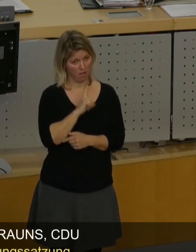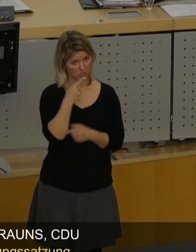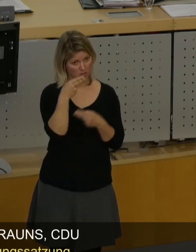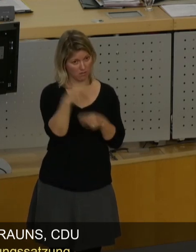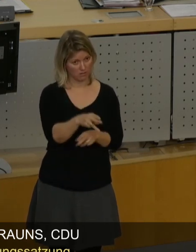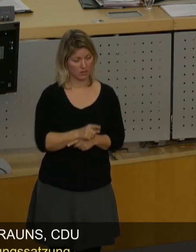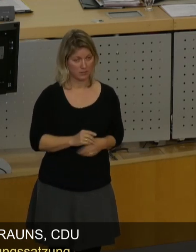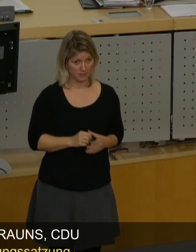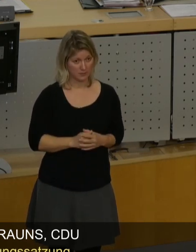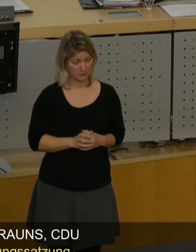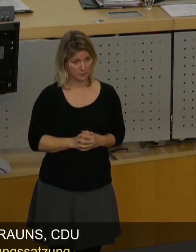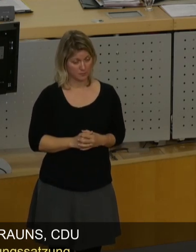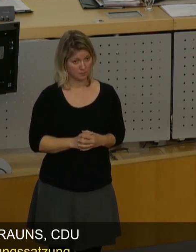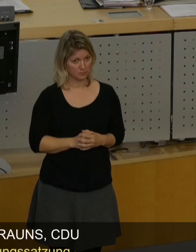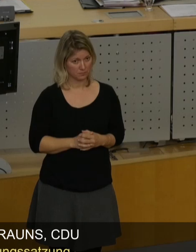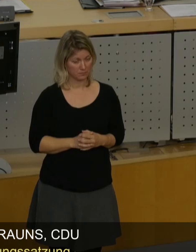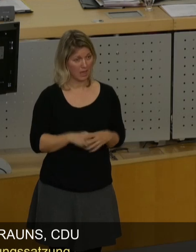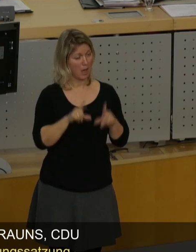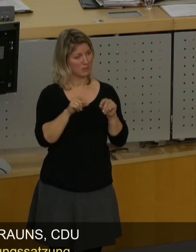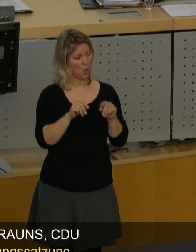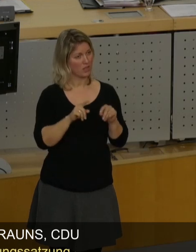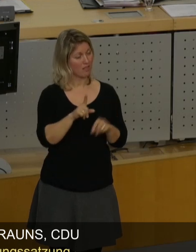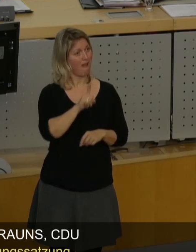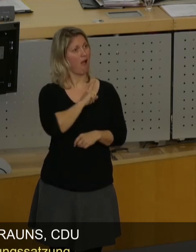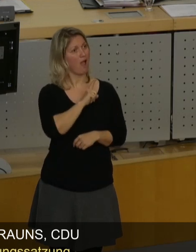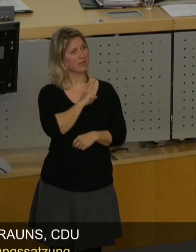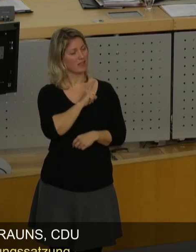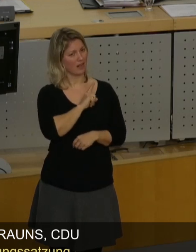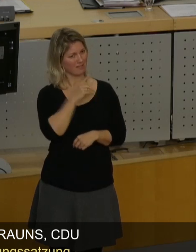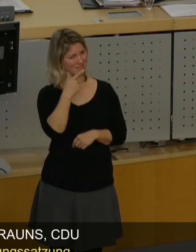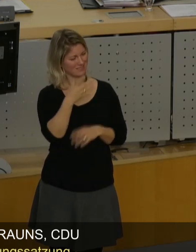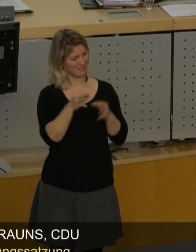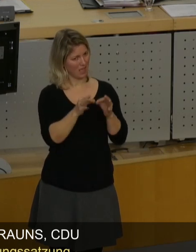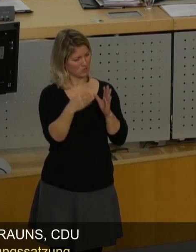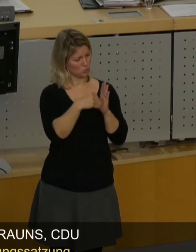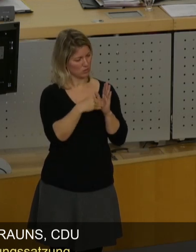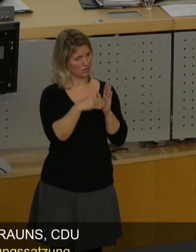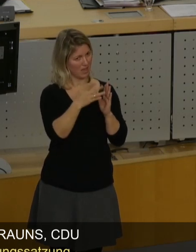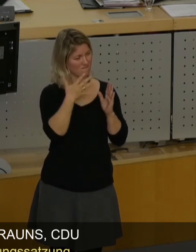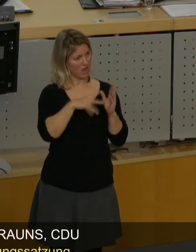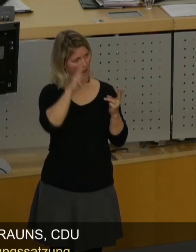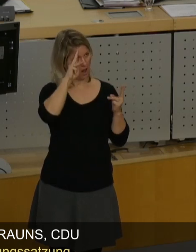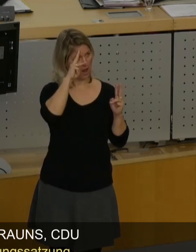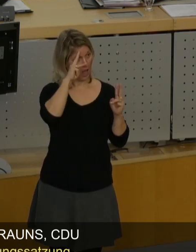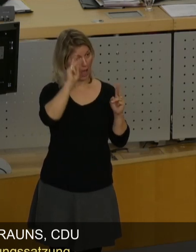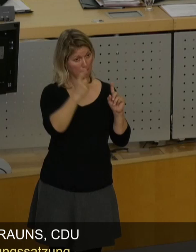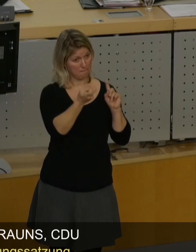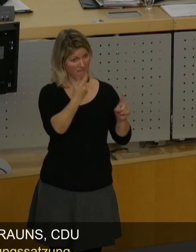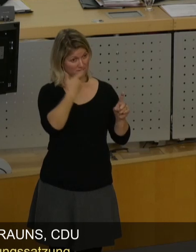spricht dem Geist, den Sie eigentlich mit dieser Satzung wollen, komplett entgegen.